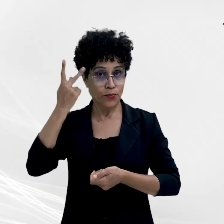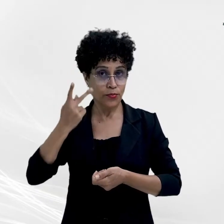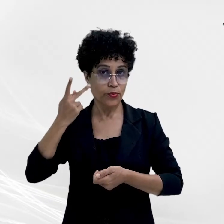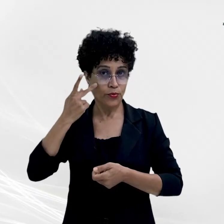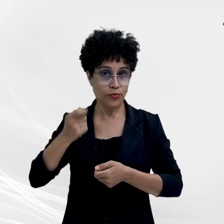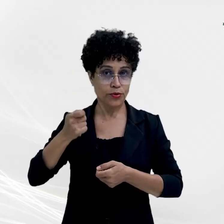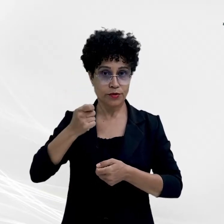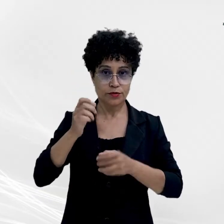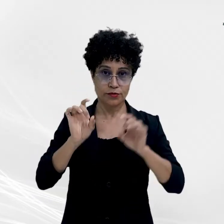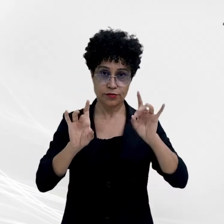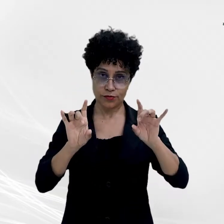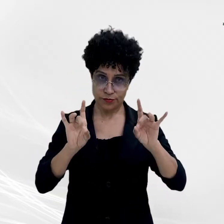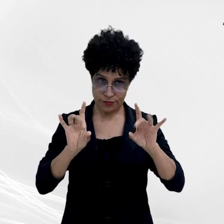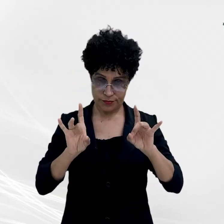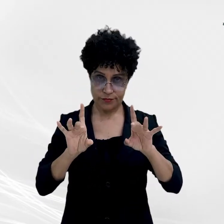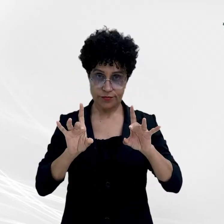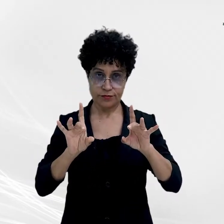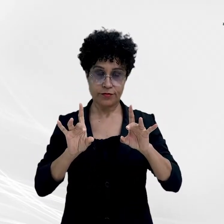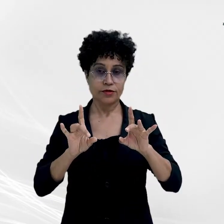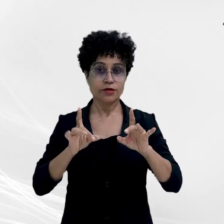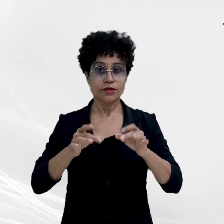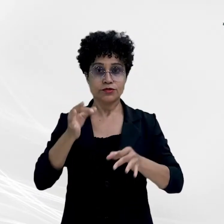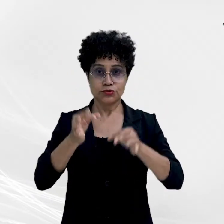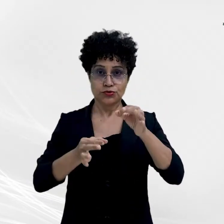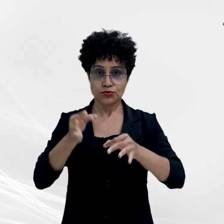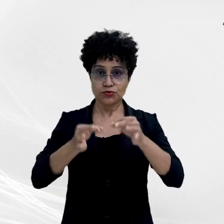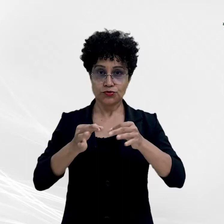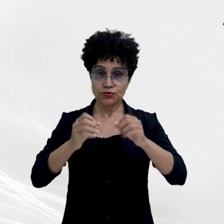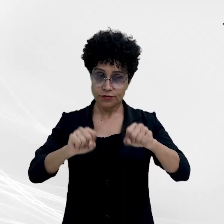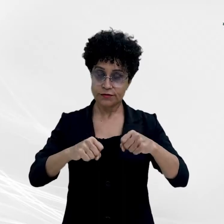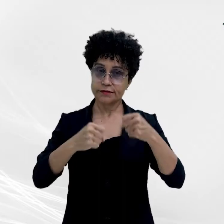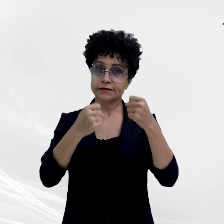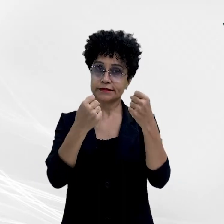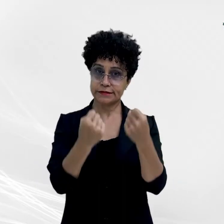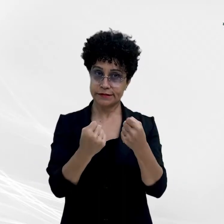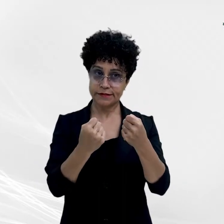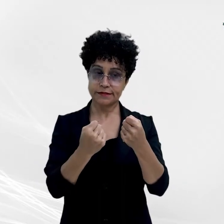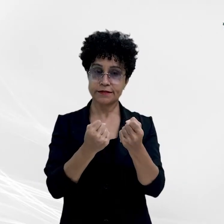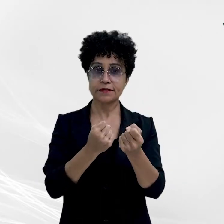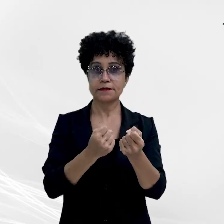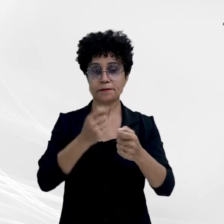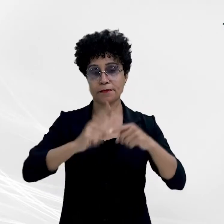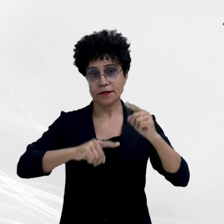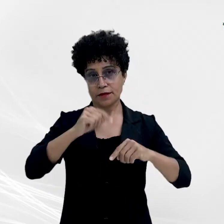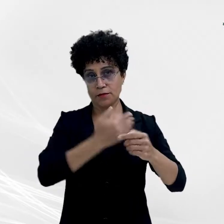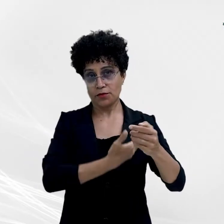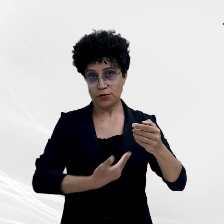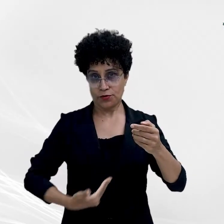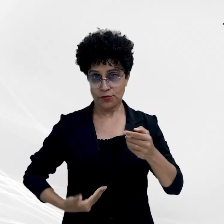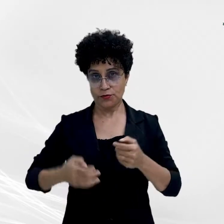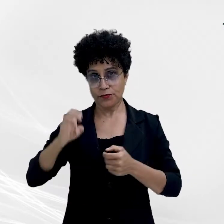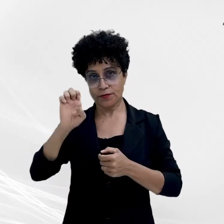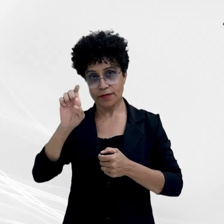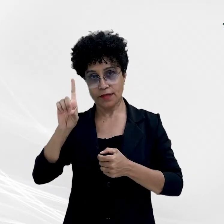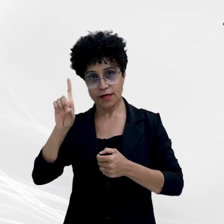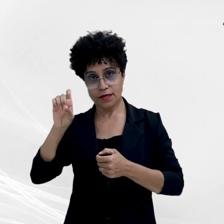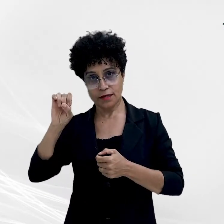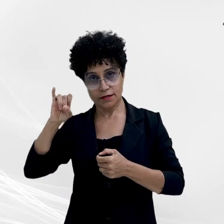Especializada na Defesa do Patrimônio e da Probidade Administrativa, Edmilson da Costa Pereira, o evento